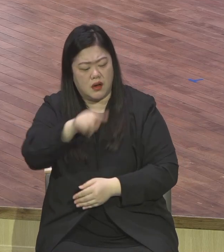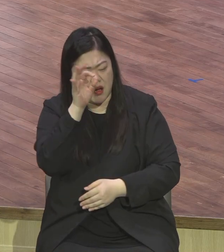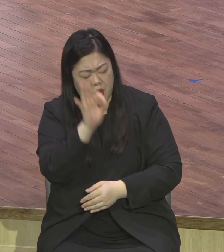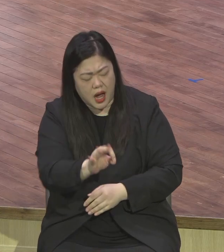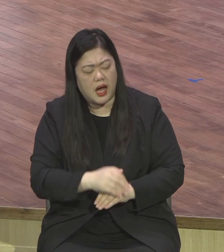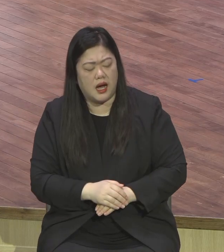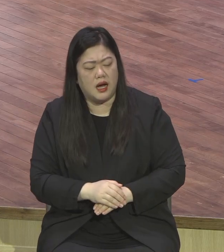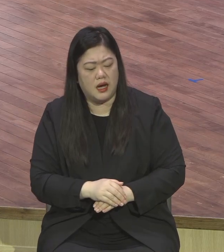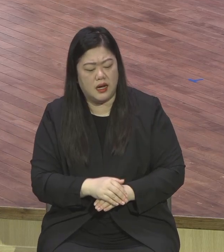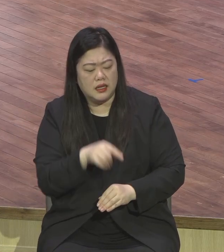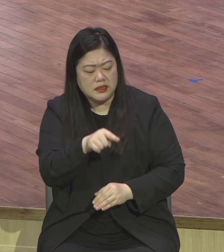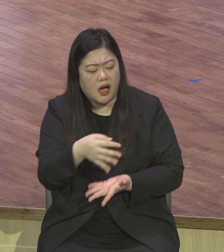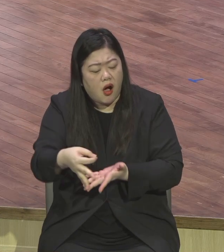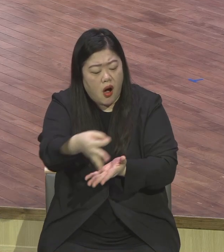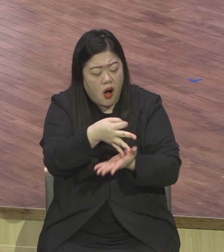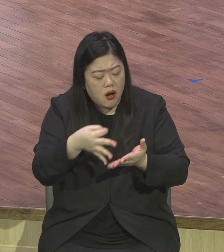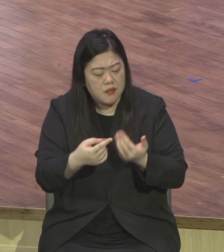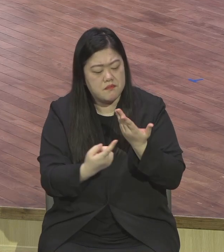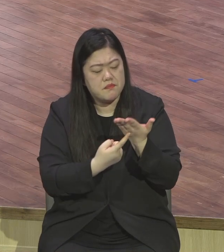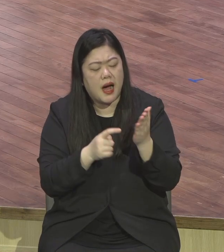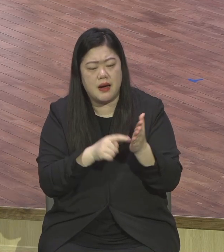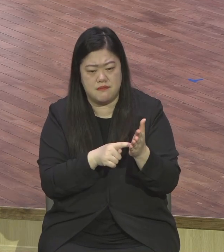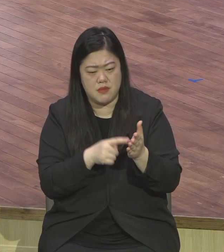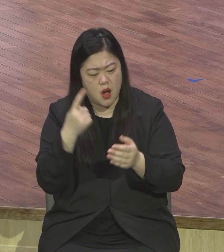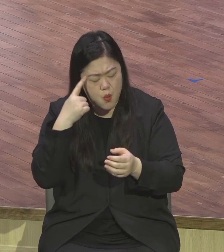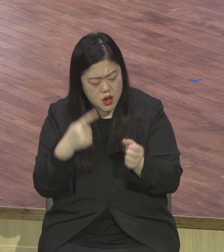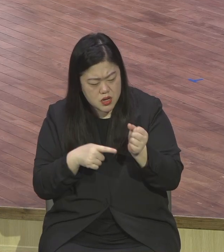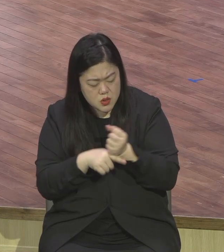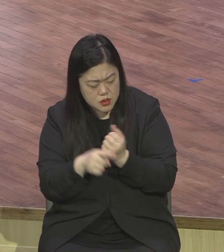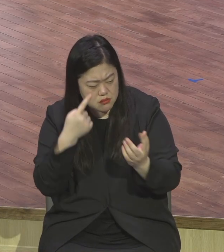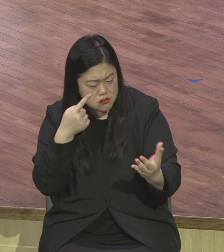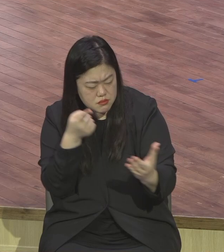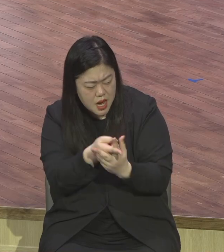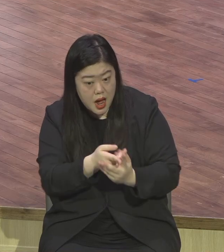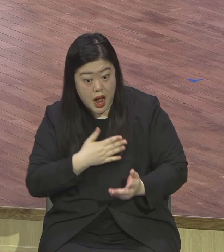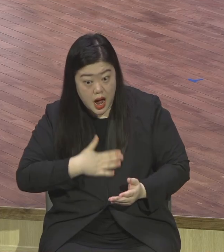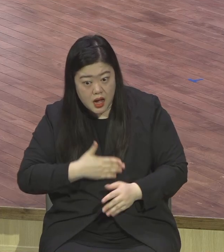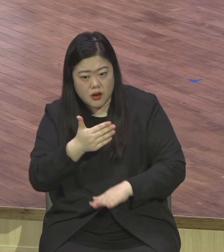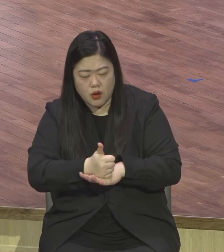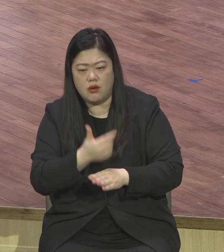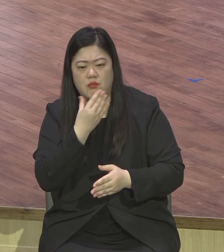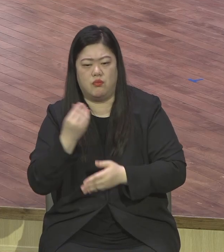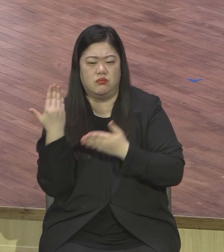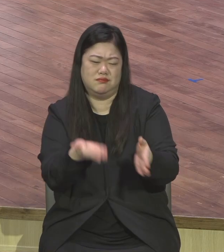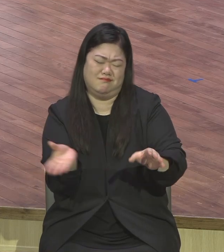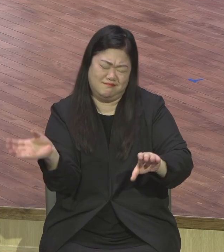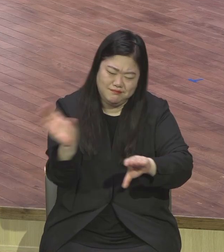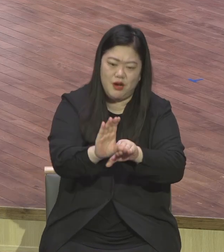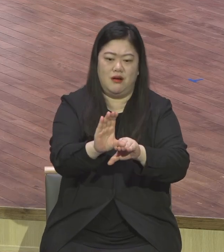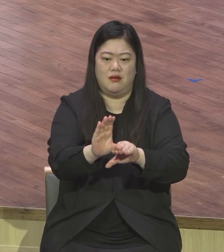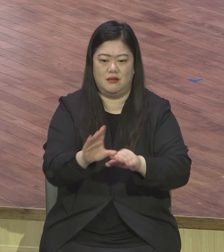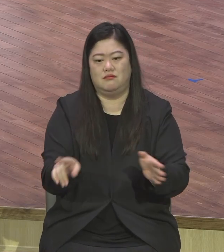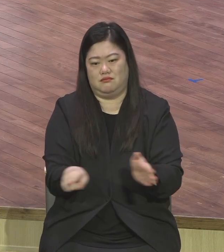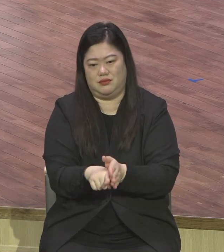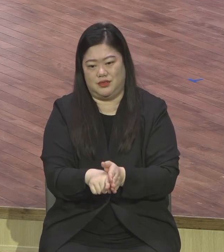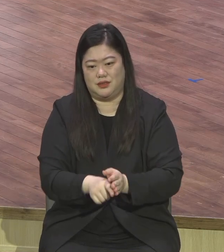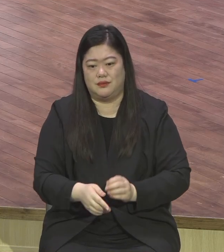237나라 오천 종족을 구원하는 대표적인 교회로 사용하실 믿습니다. 세밀하게 지금 진행되고 있어요.